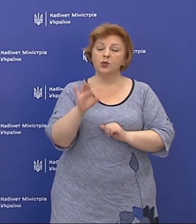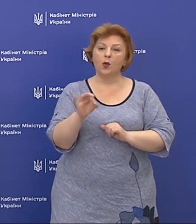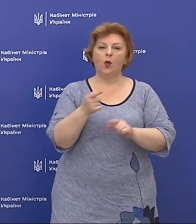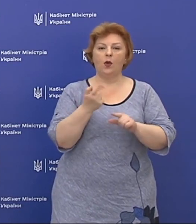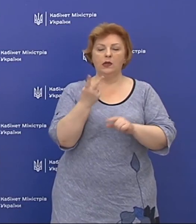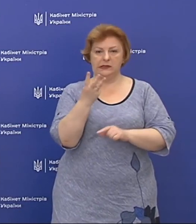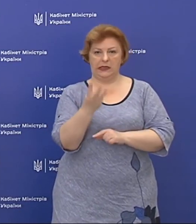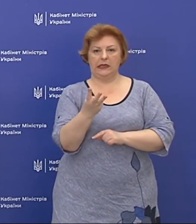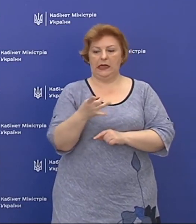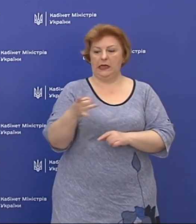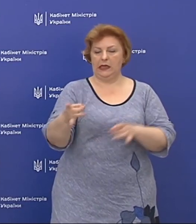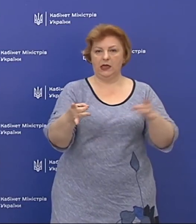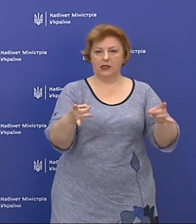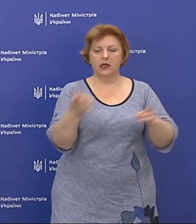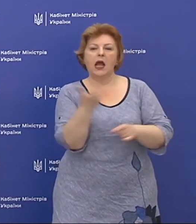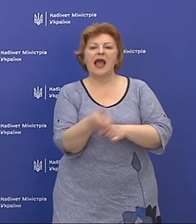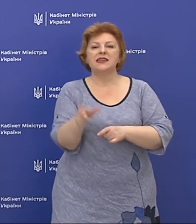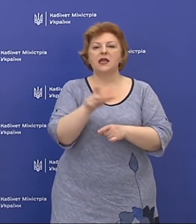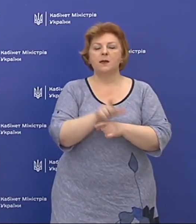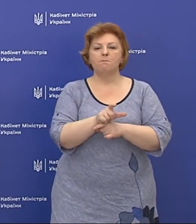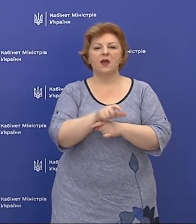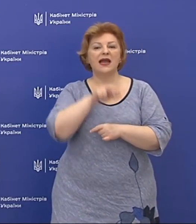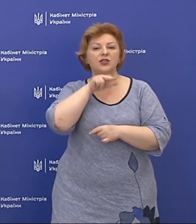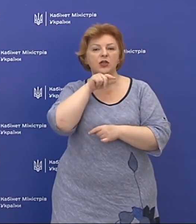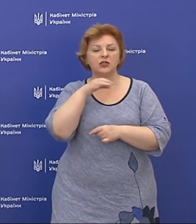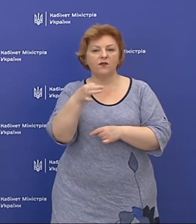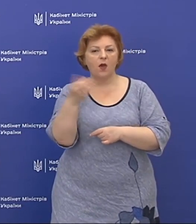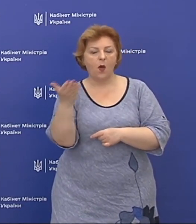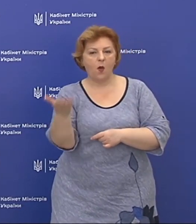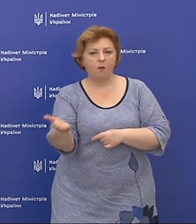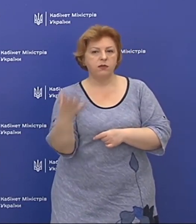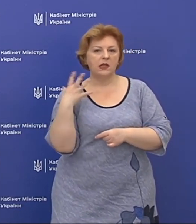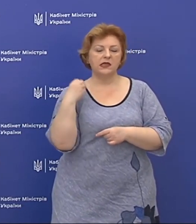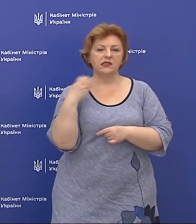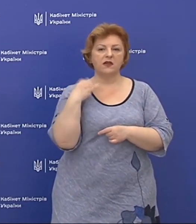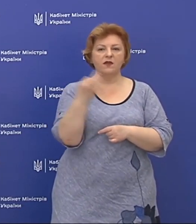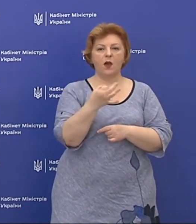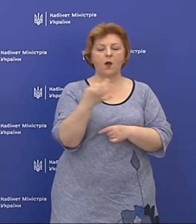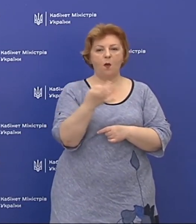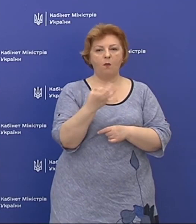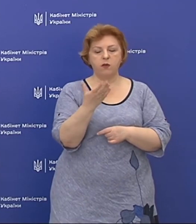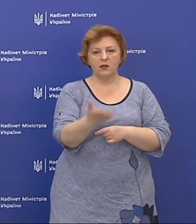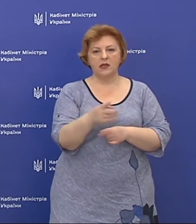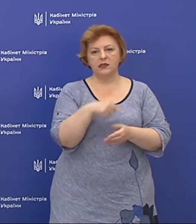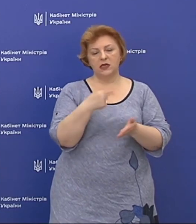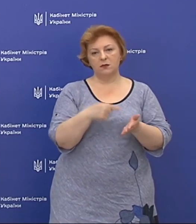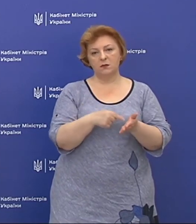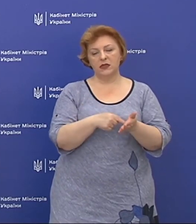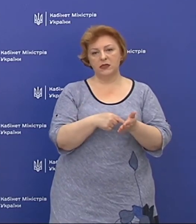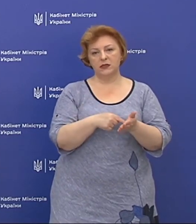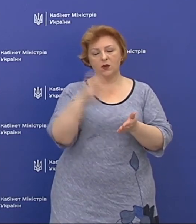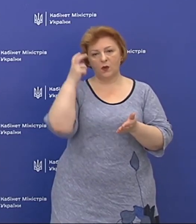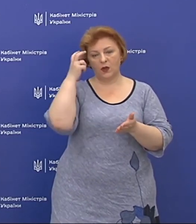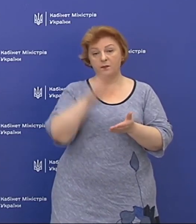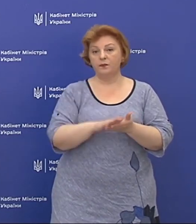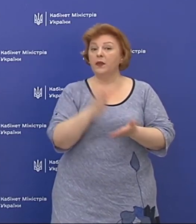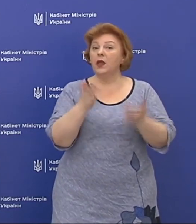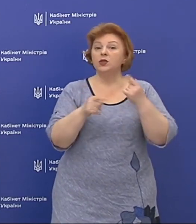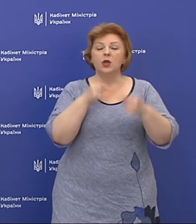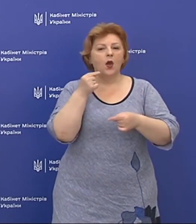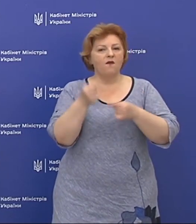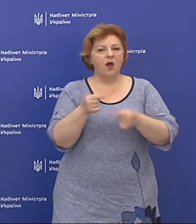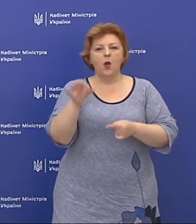в нас три регіони, де найбільше. Це Чернівецька область, Львівська область і місто Київ. Якщо